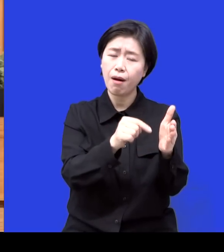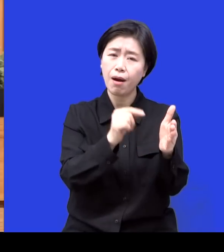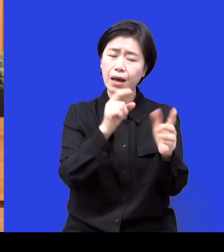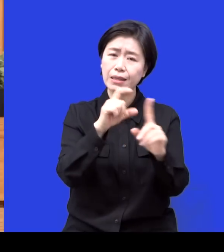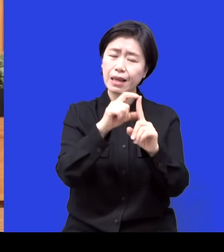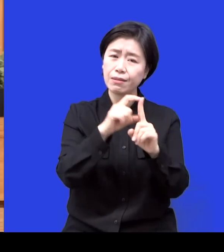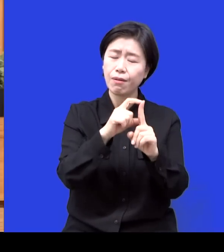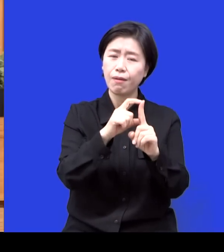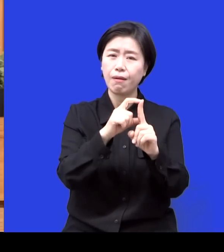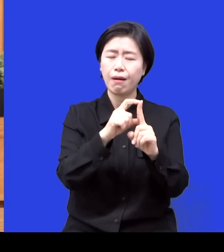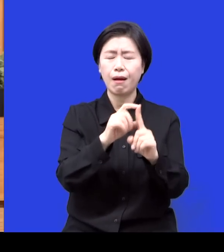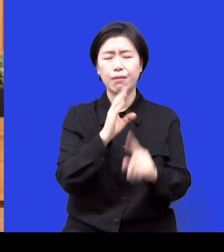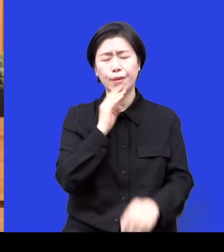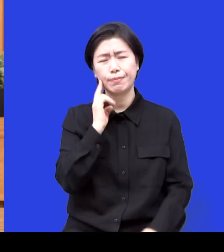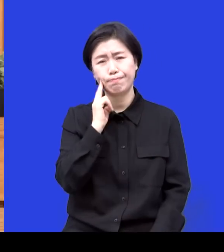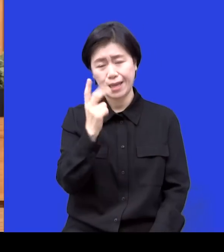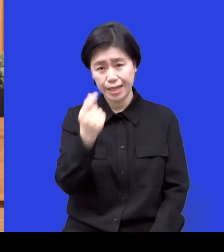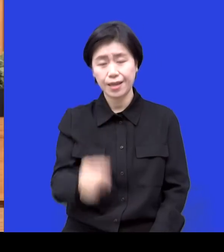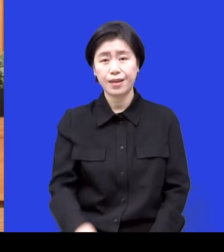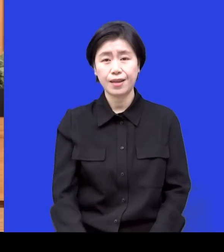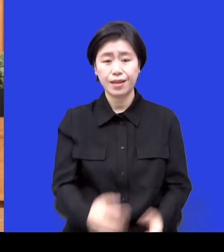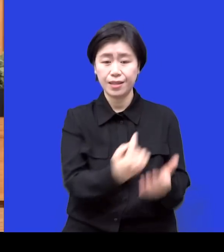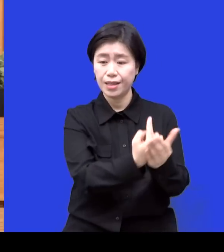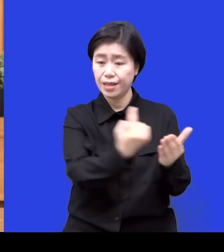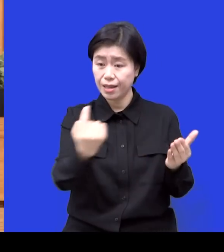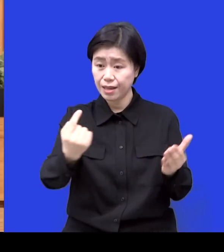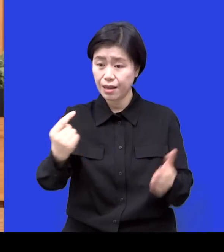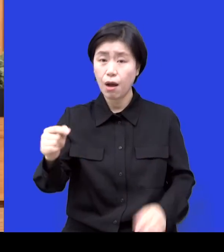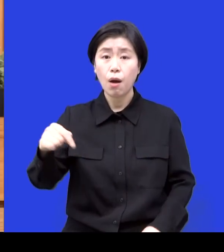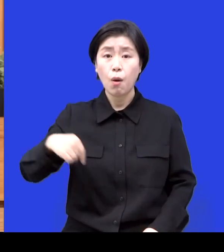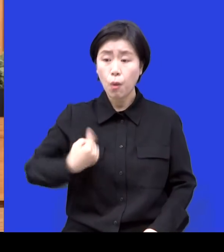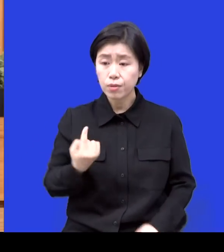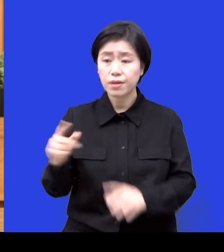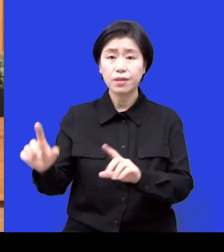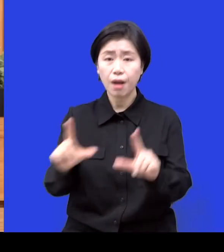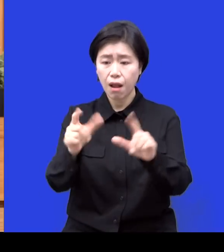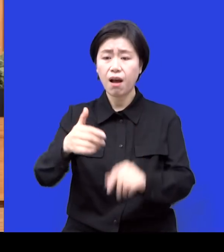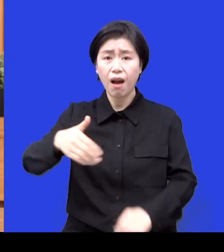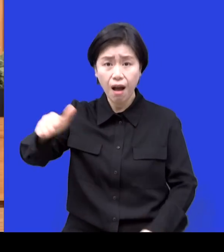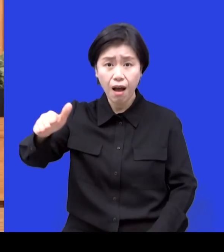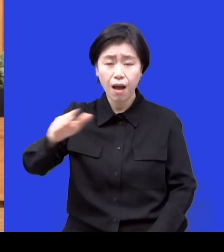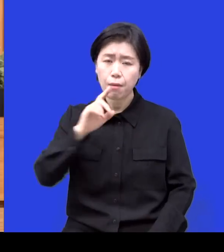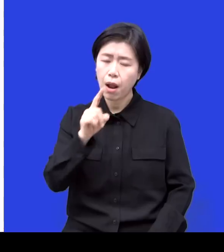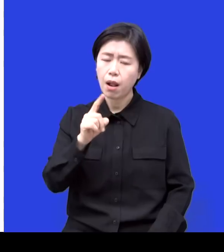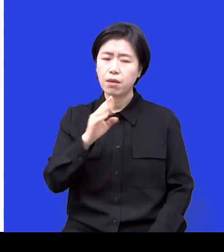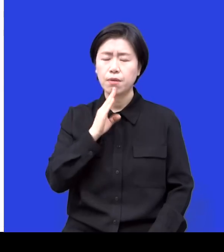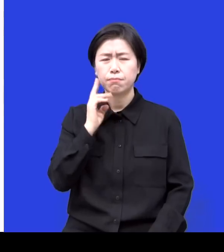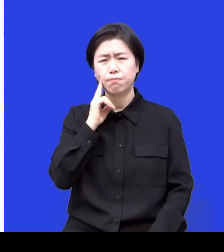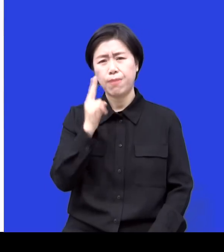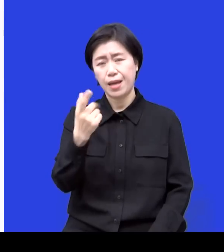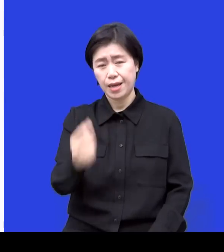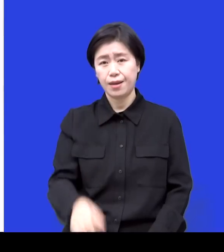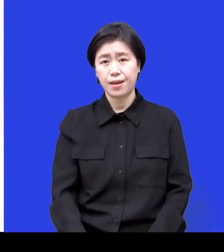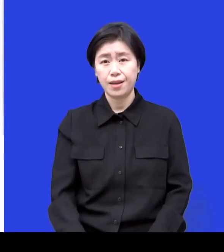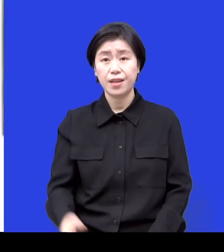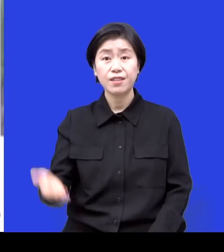없다는 것 네가 혼자 알아서 보호받고 살아라는 것이 굉장히 좀 잔인하다는 생각이 들어요. 그렇지만 사실 어떻게 보면 폭넓게 생각하면 우리